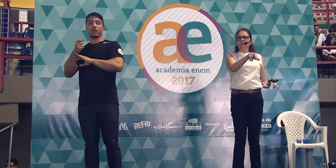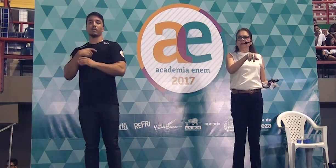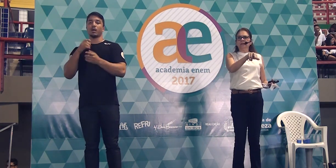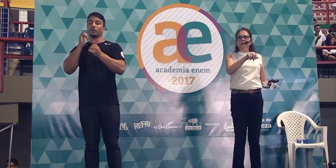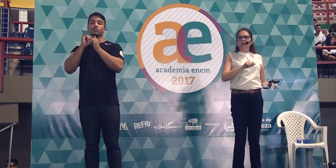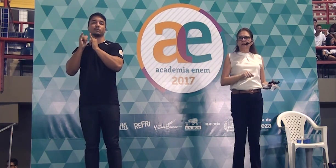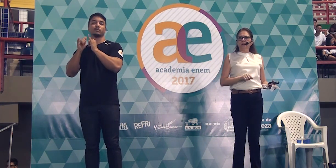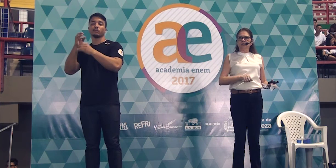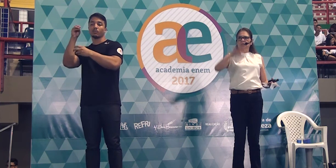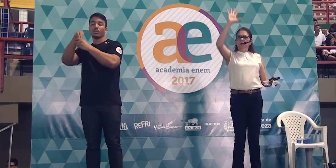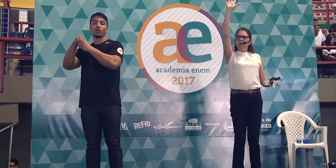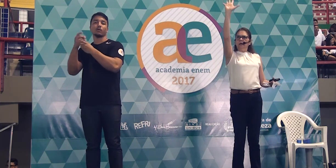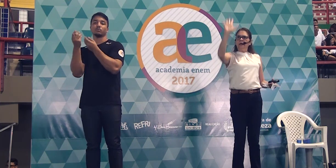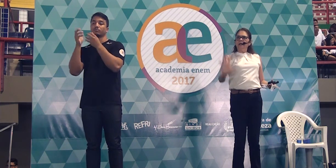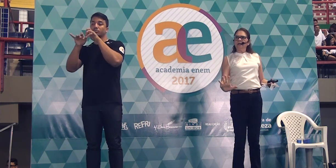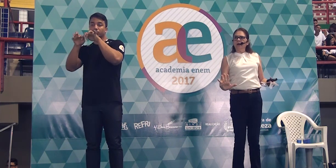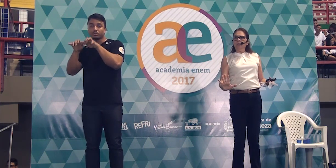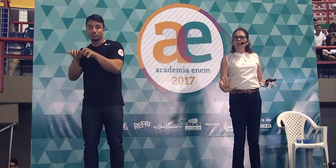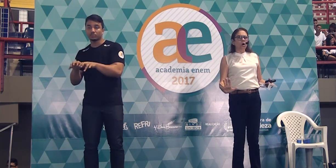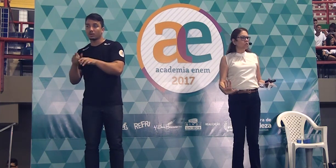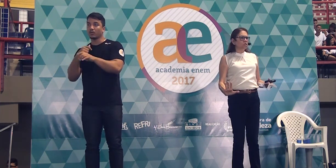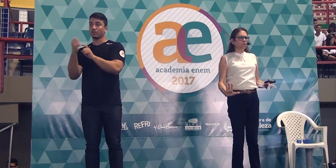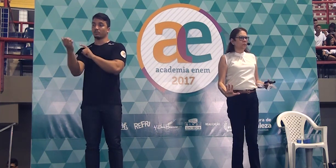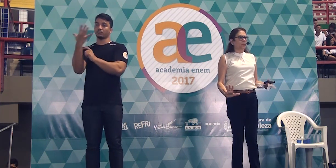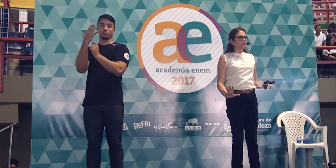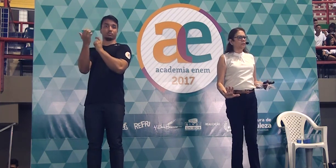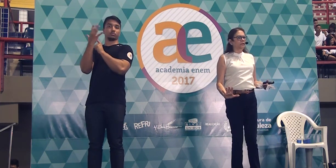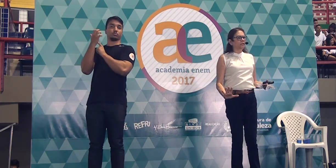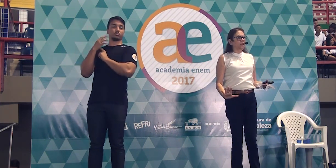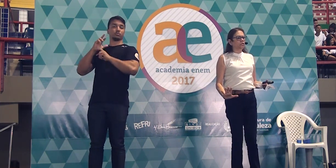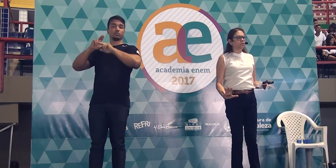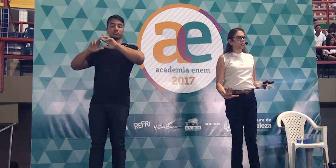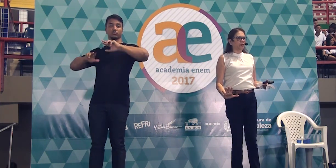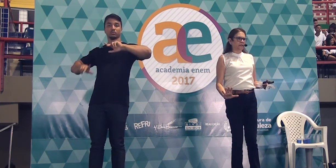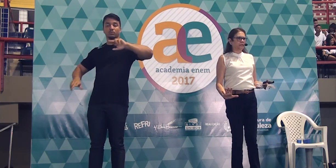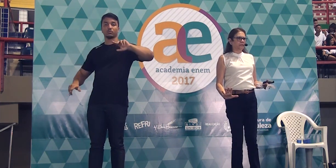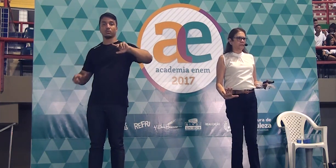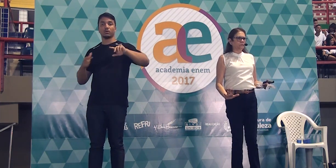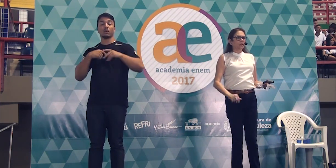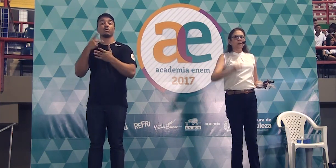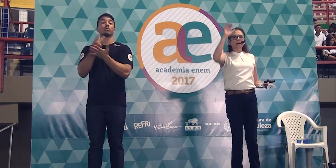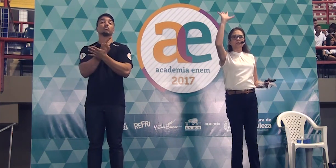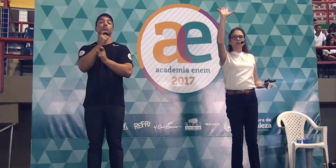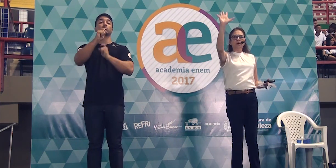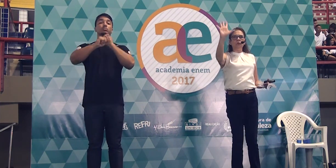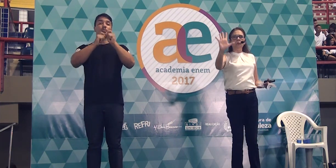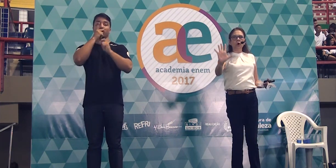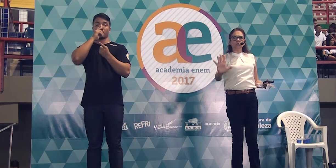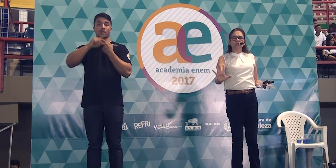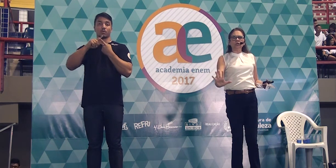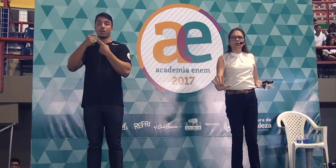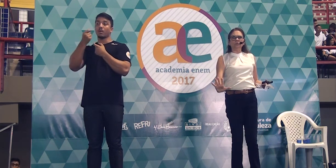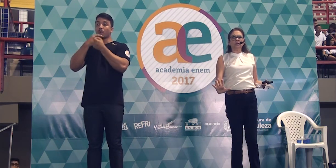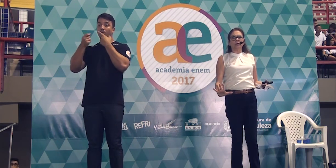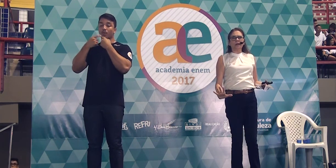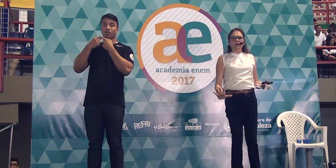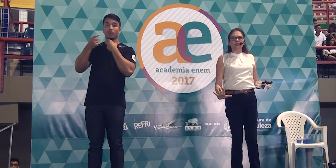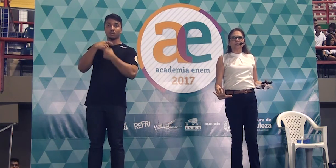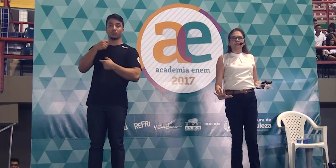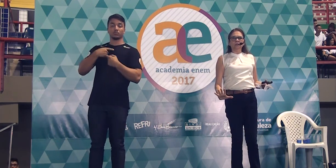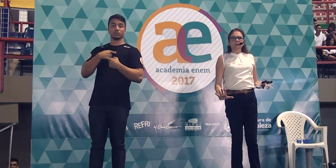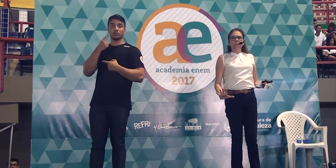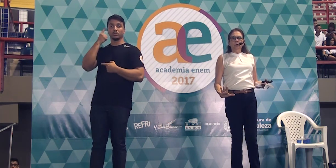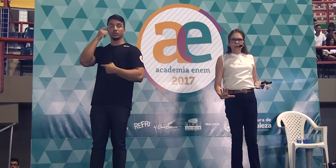sintomas na internet. Ela lhe dá um monte de possibilidades de doenças e ela te dá um monte de nome de